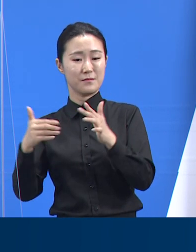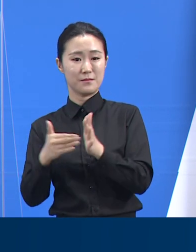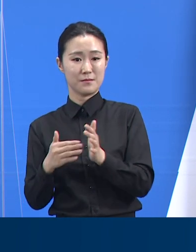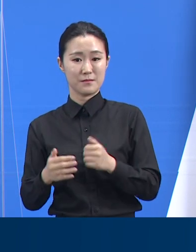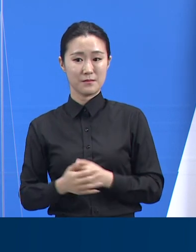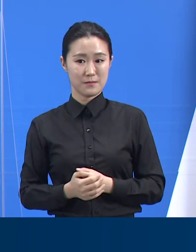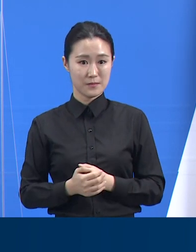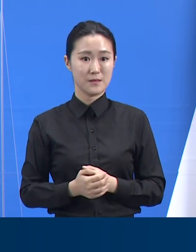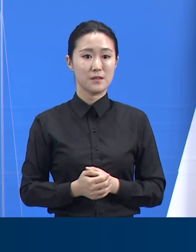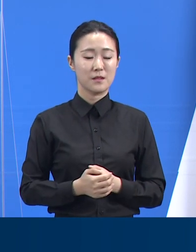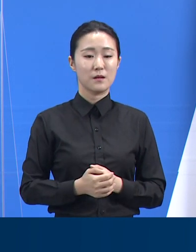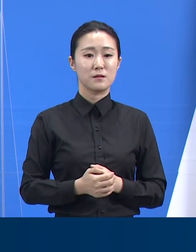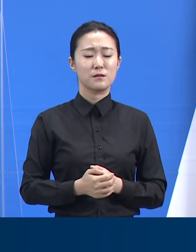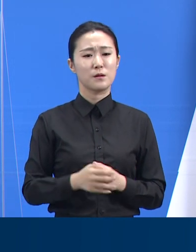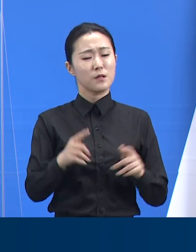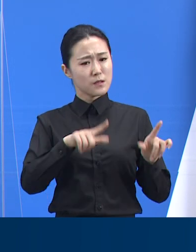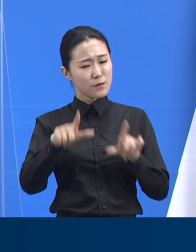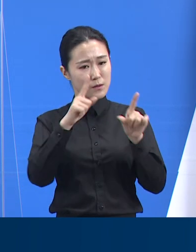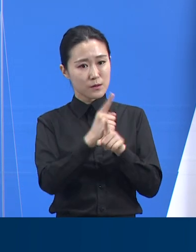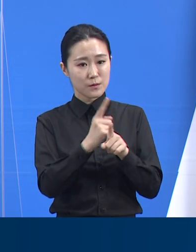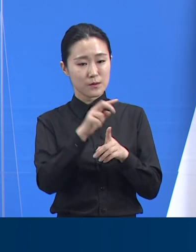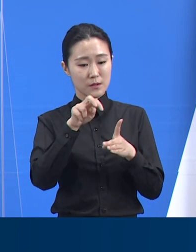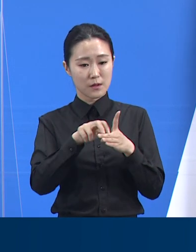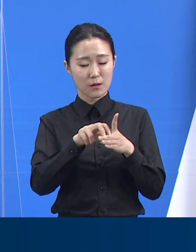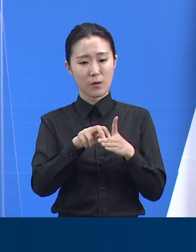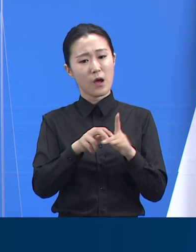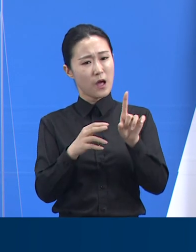1개소 추가 개소를 준비 중에 있습니다.